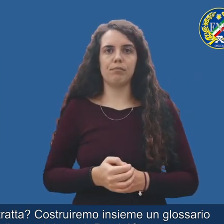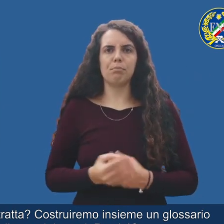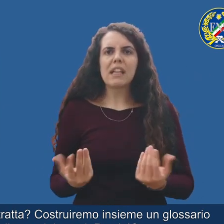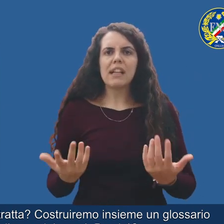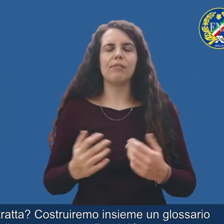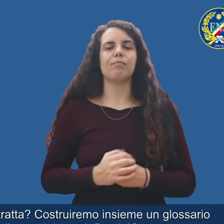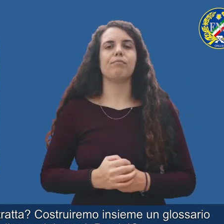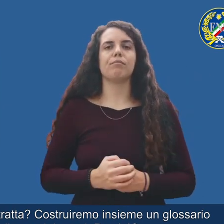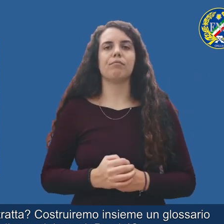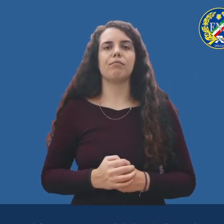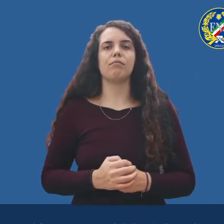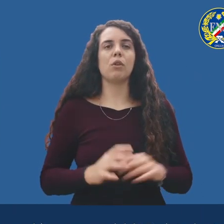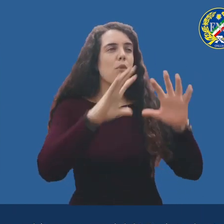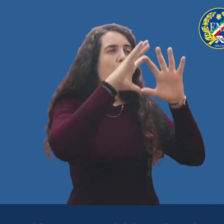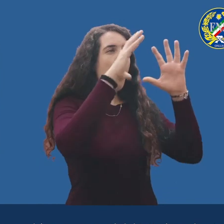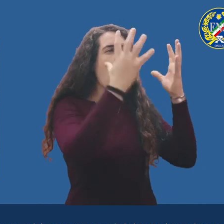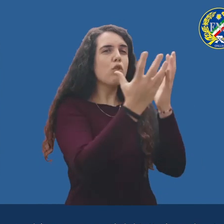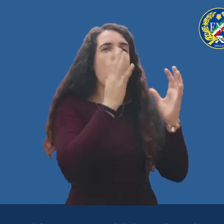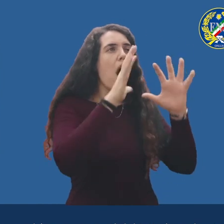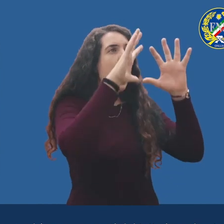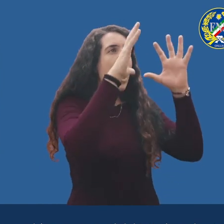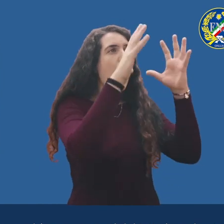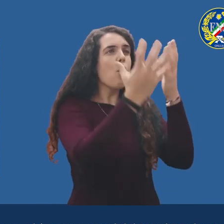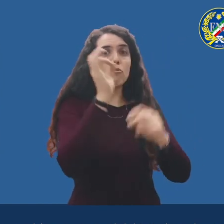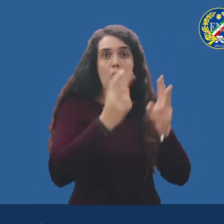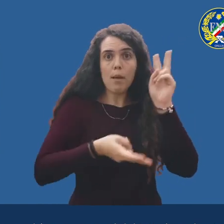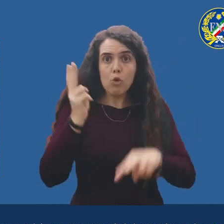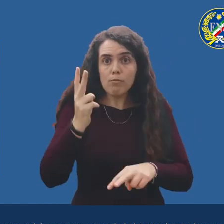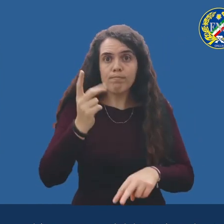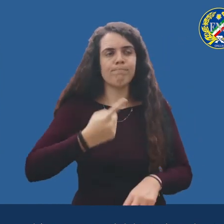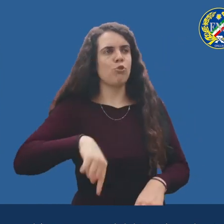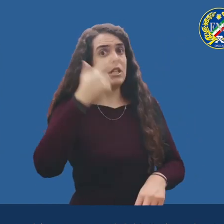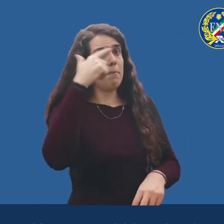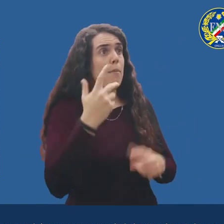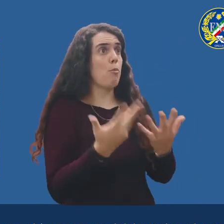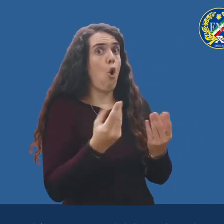Perché? L'oceano copre quasi tutta la terra ed è ancora quasi del tutto inesplorato.